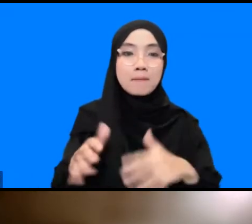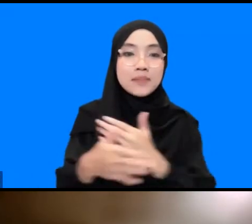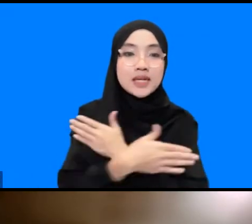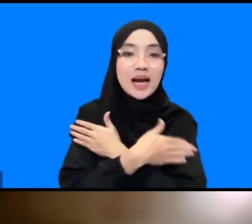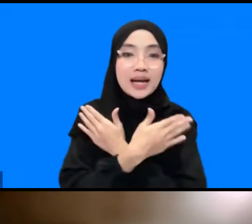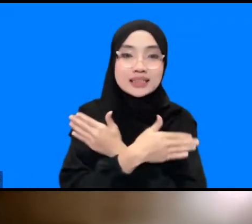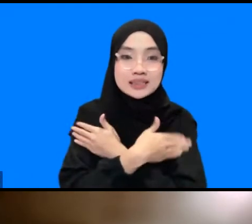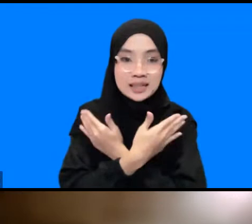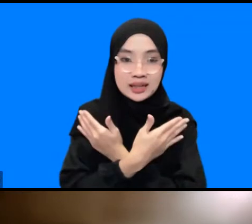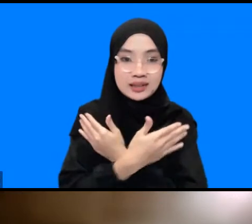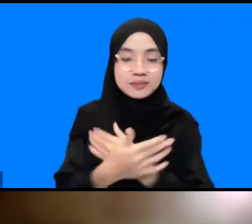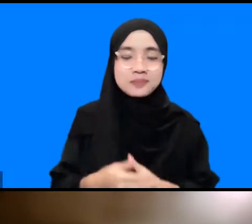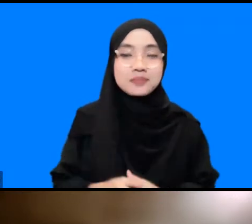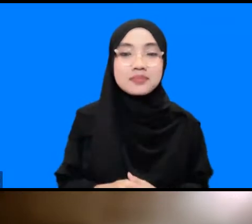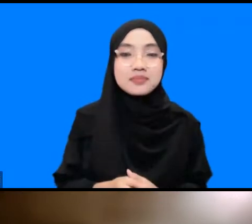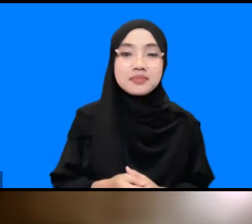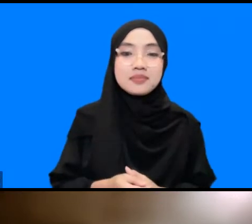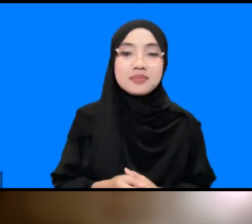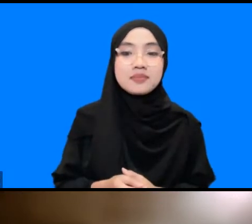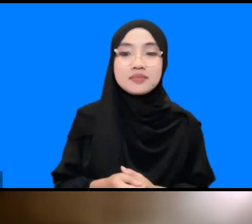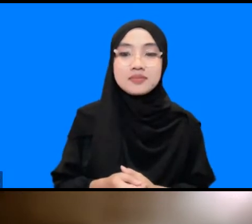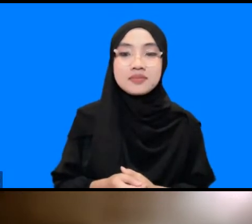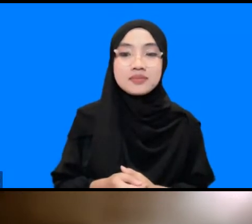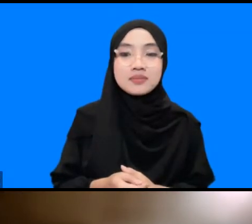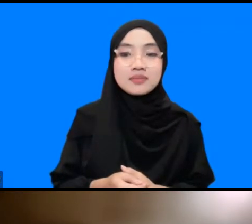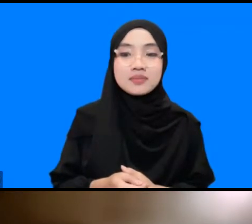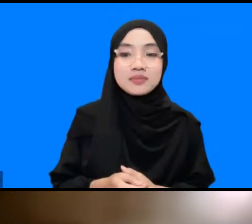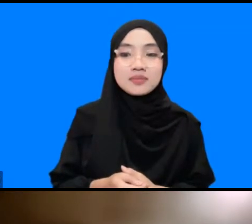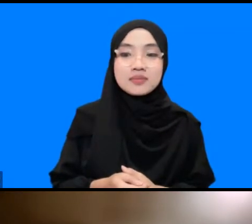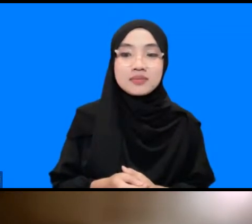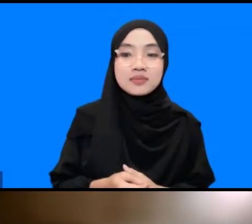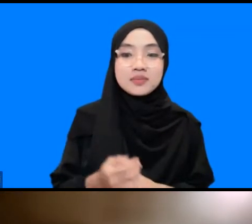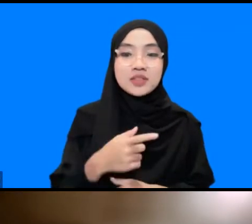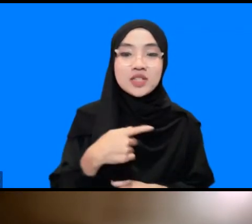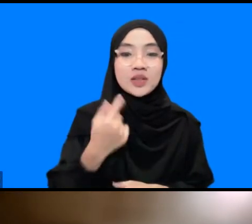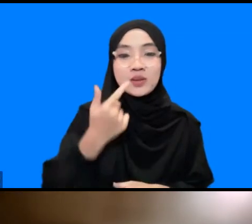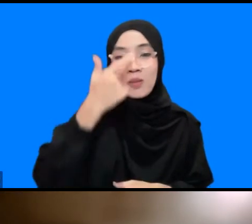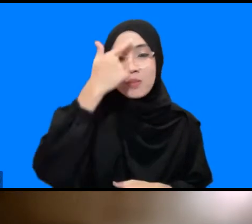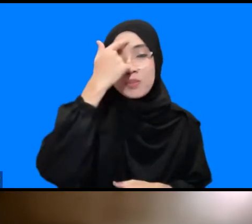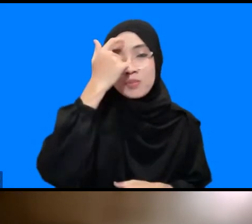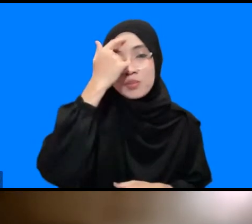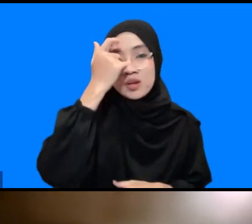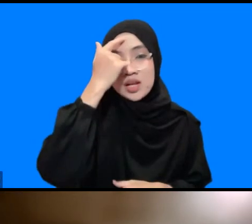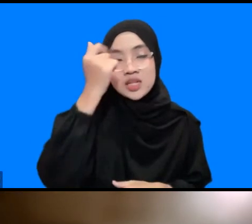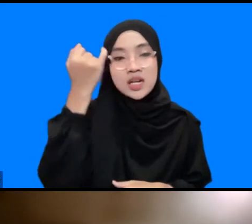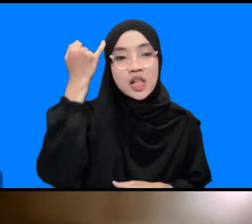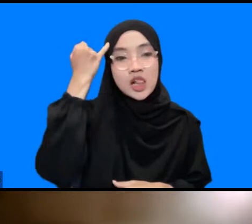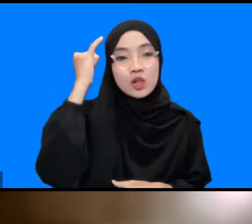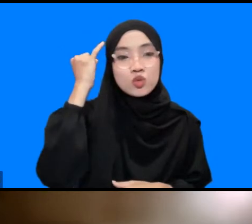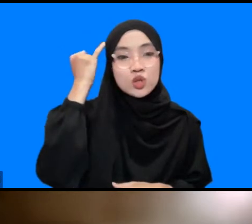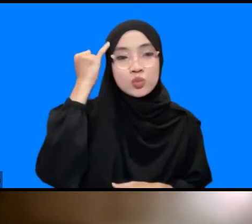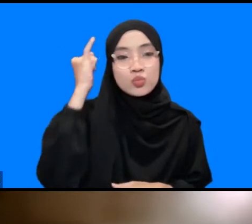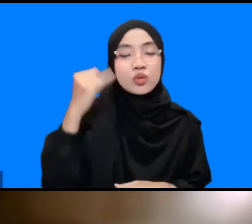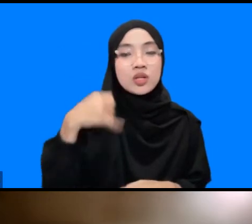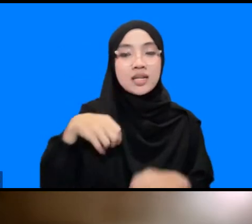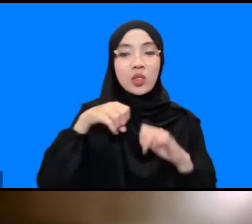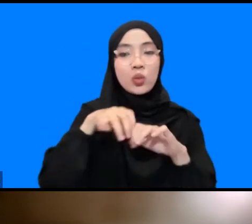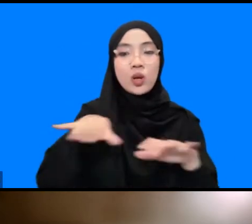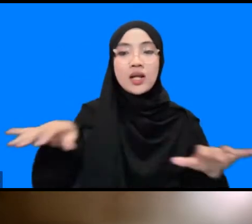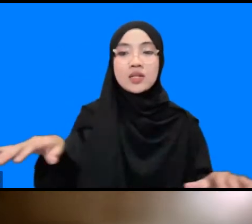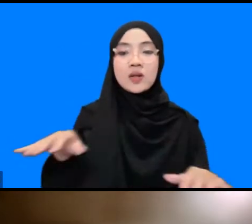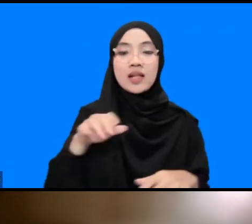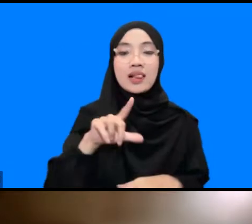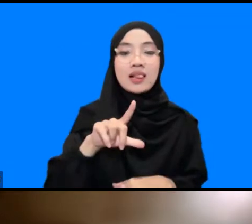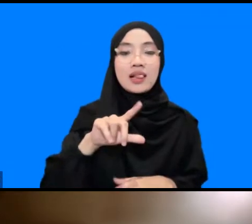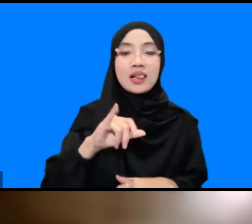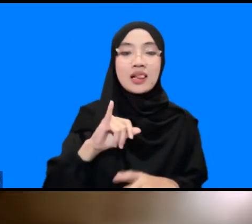apa namanya ya kita juga banyak belajar dari ilmu yang ditularkan oleh Lipi salah